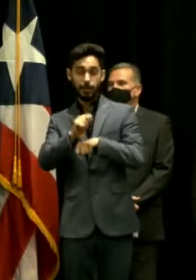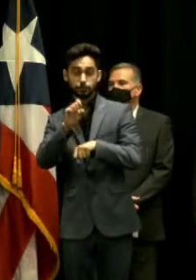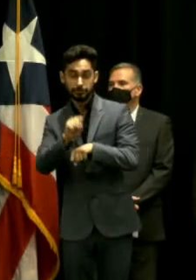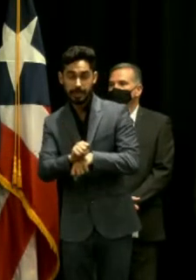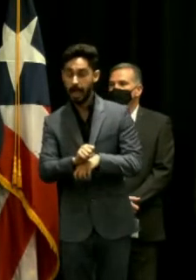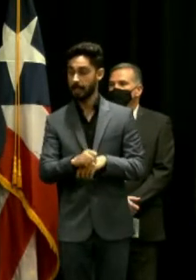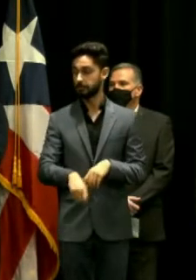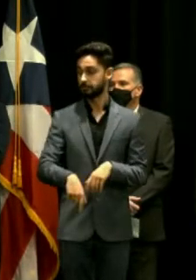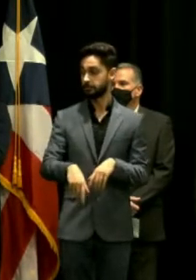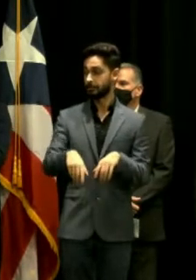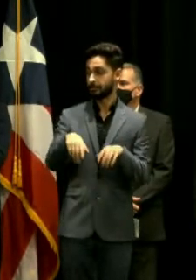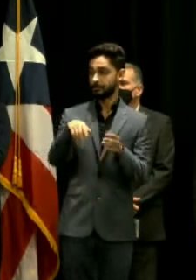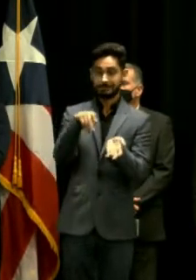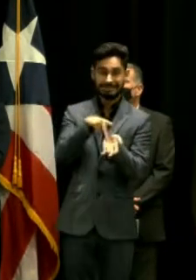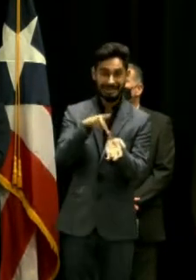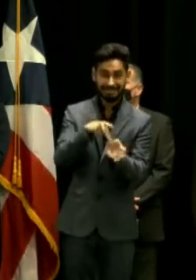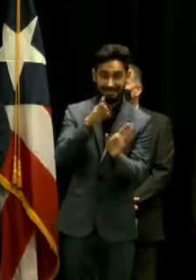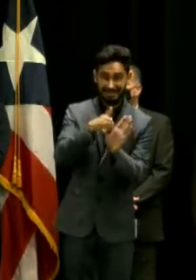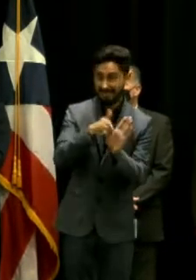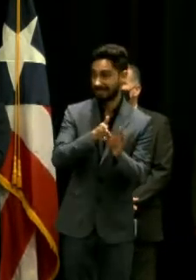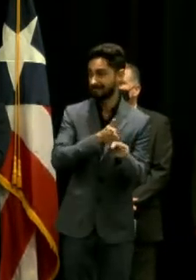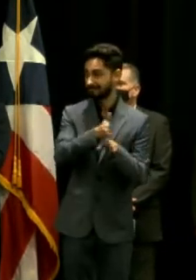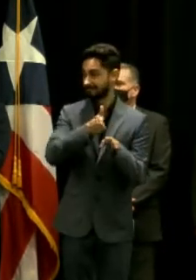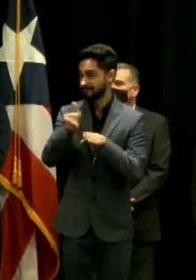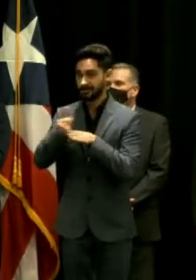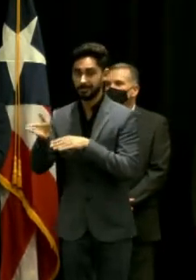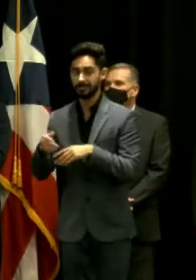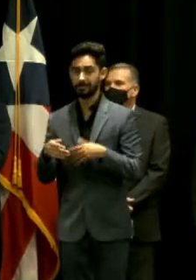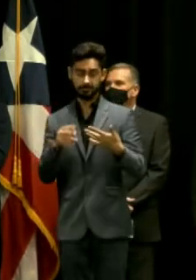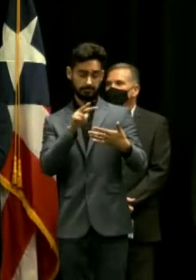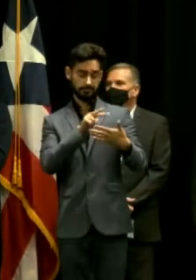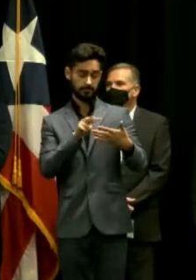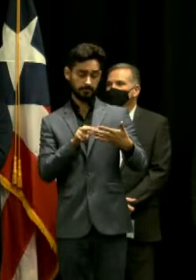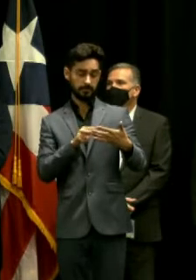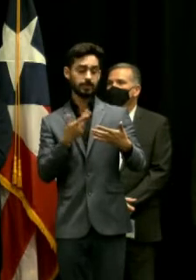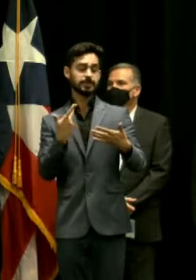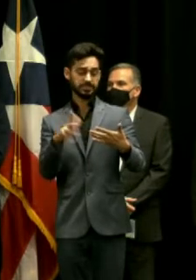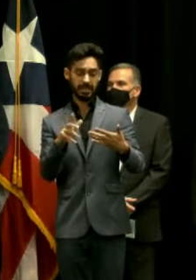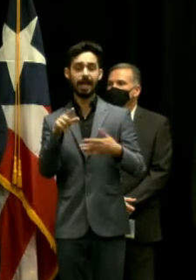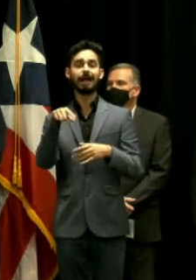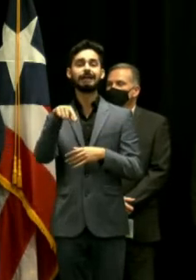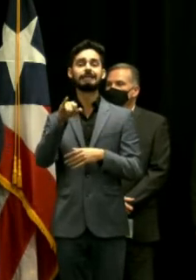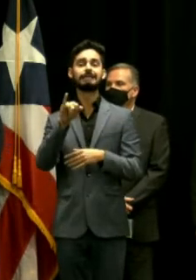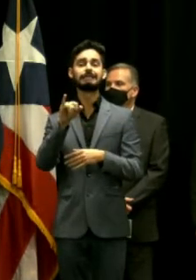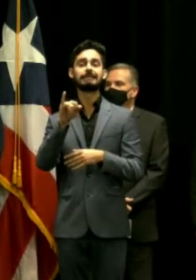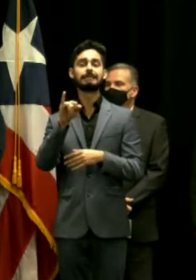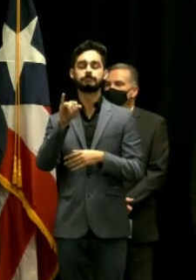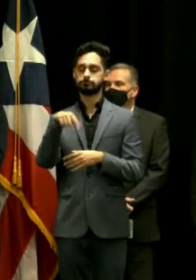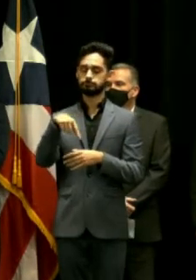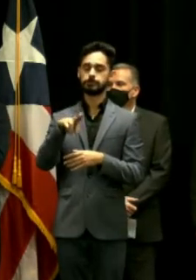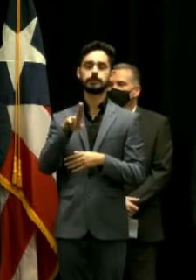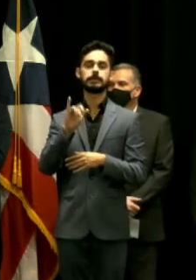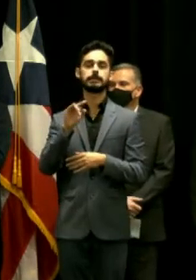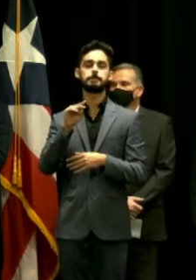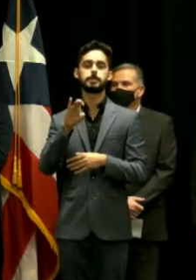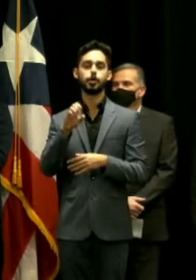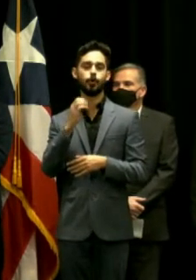bueno seguimos quimioterapia ya la mencioné vamos a tener